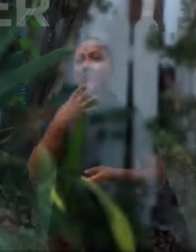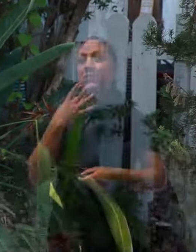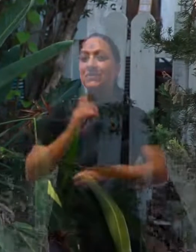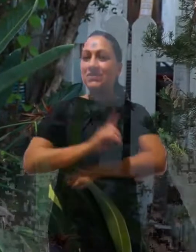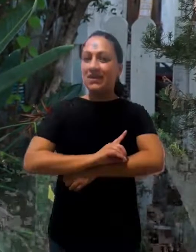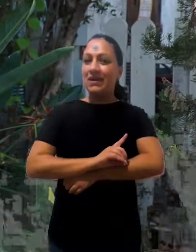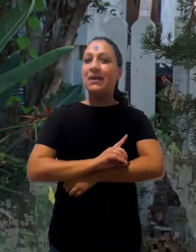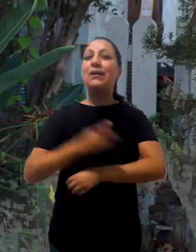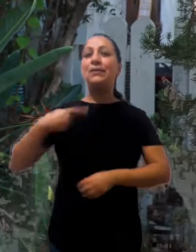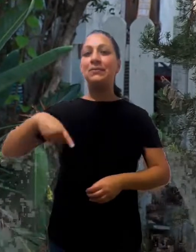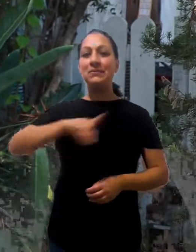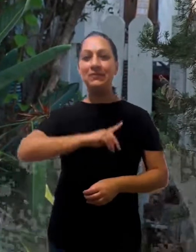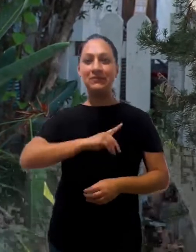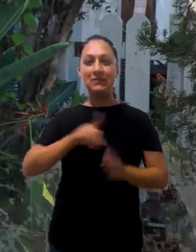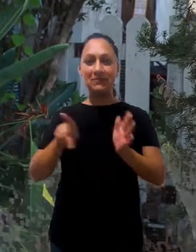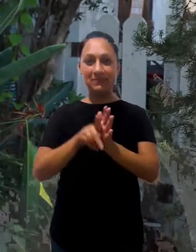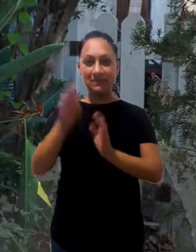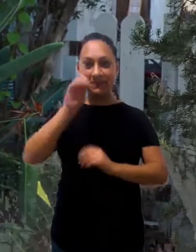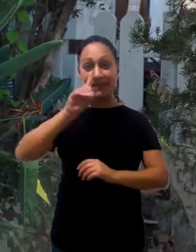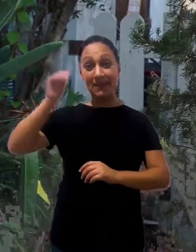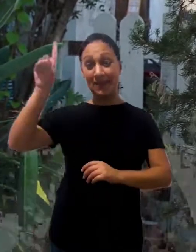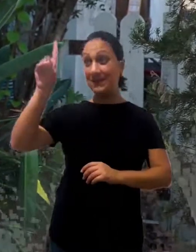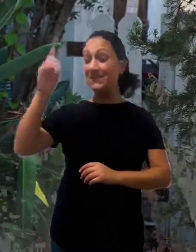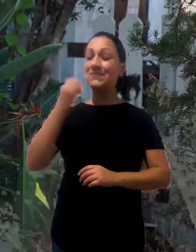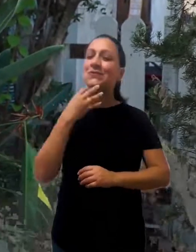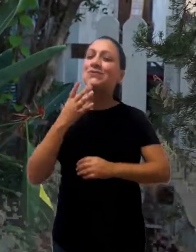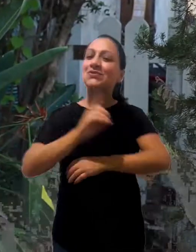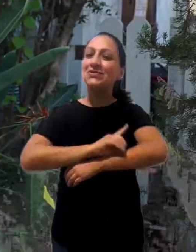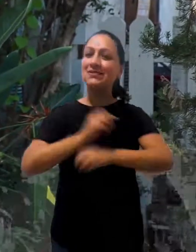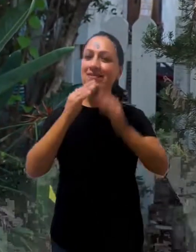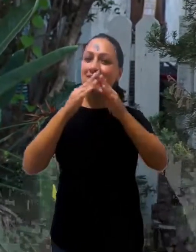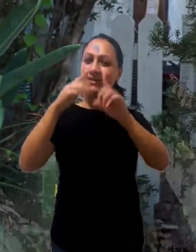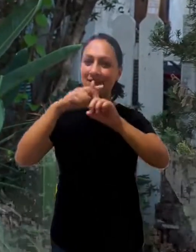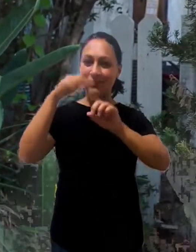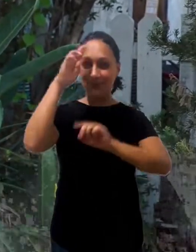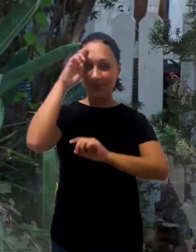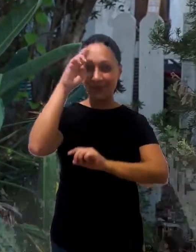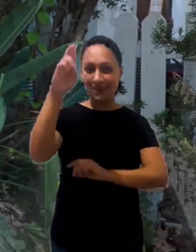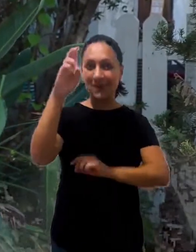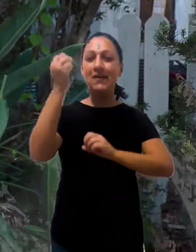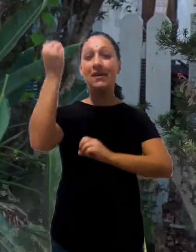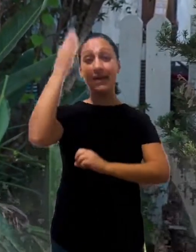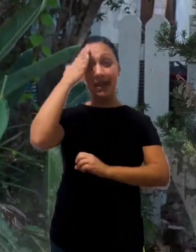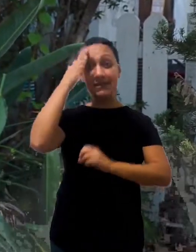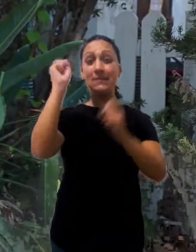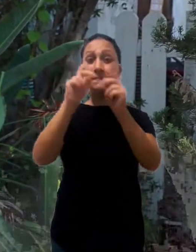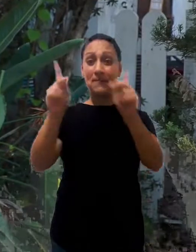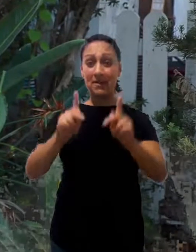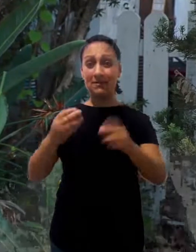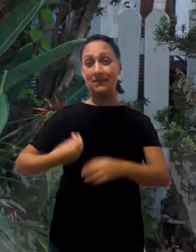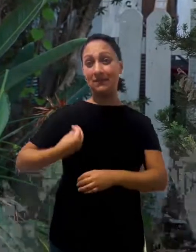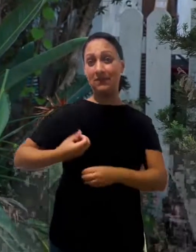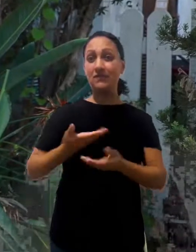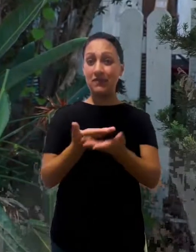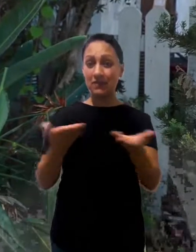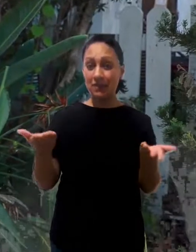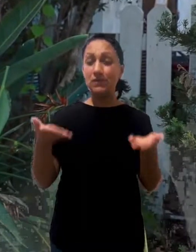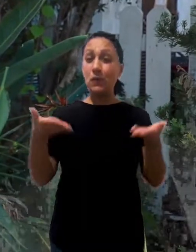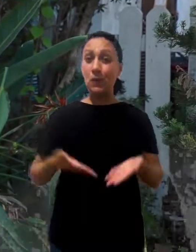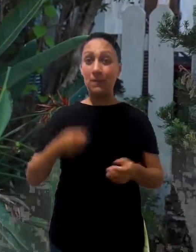Bom dia povo de Deus, bom dia Igreja do Senhor, graça e paz sobre a vida de todos vocês. Queremos